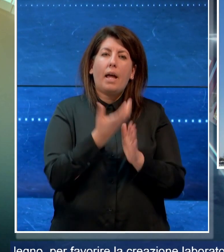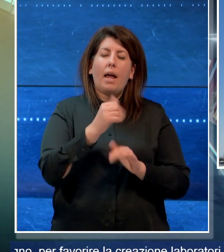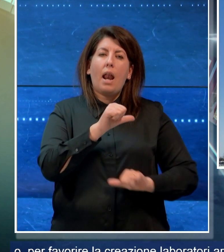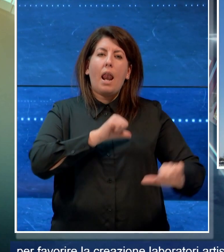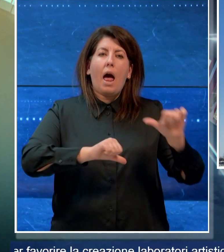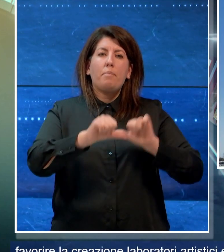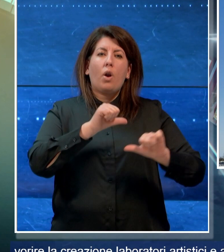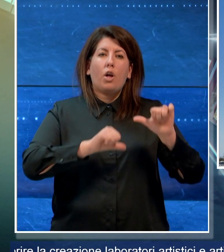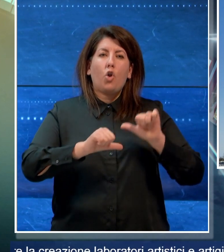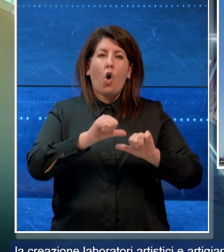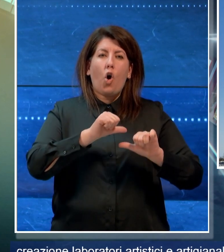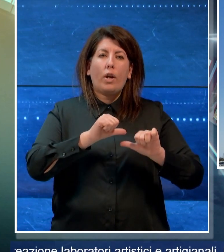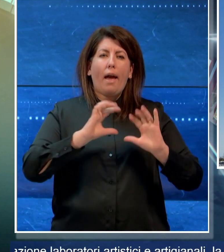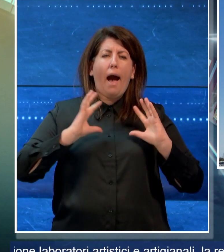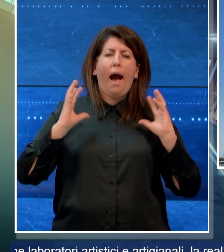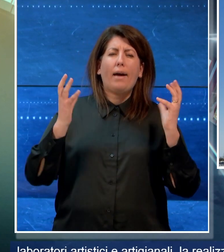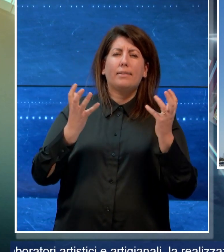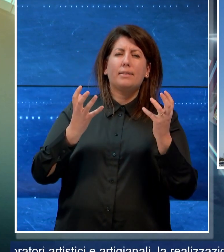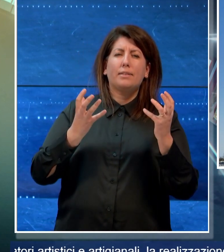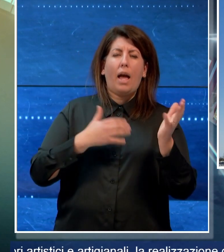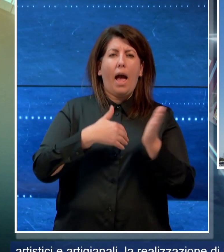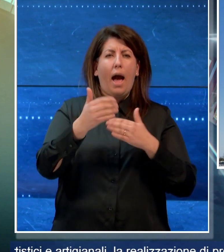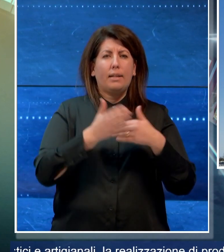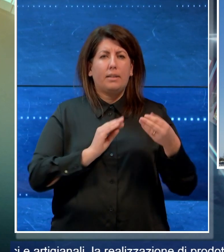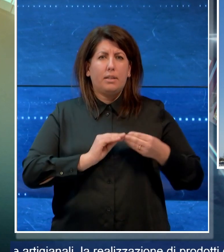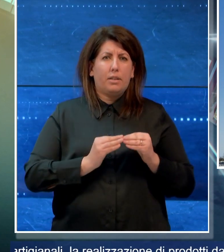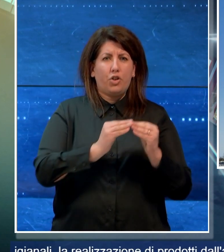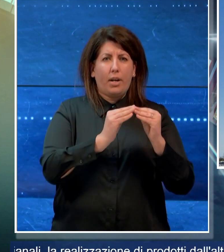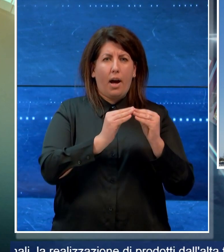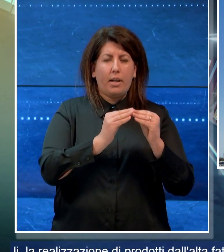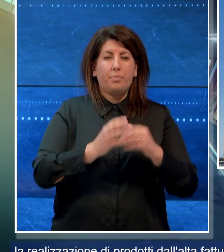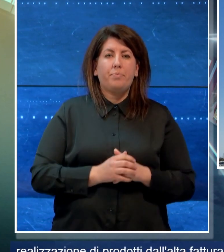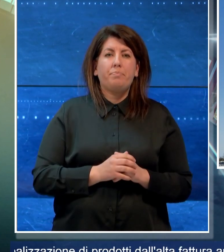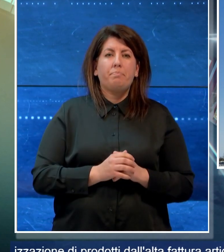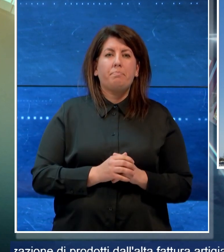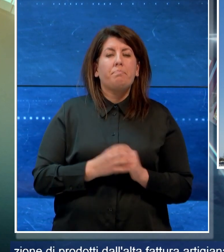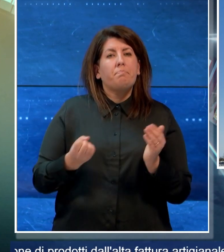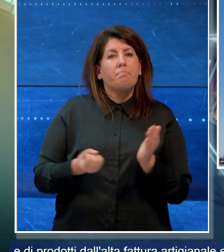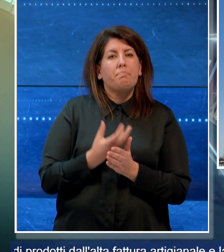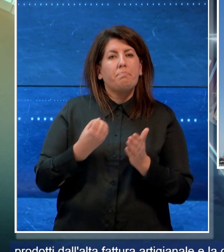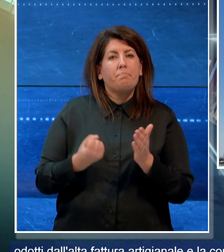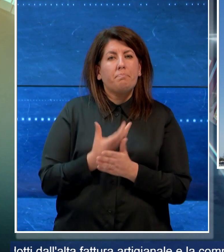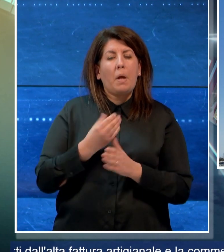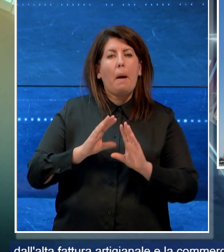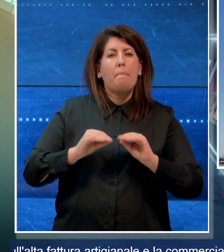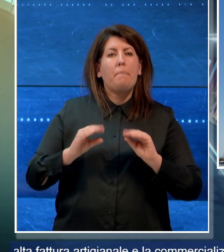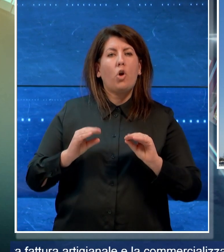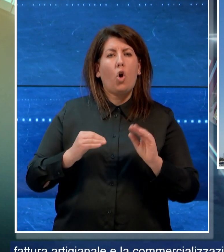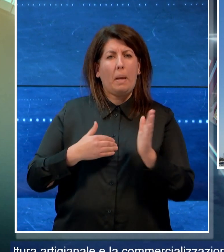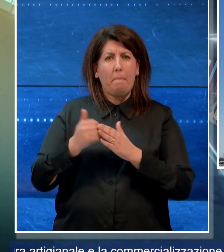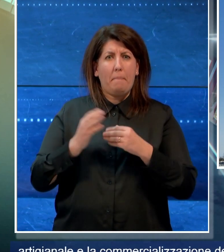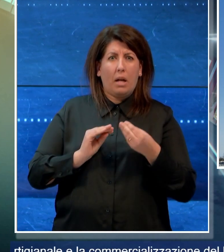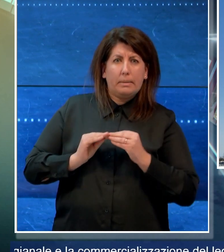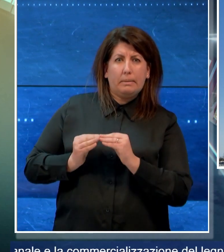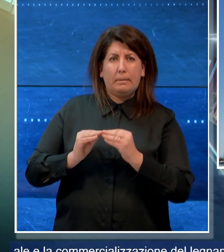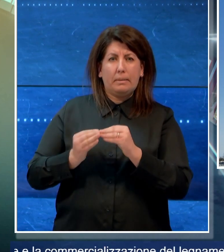artistici e artigianali, la realizzazione di prodotti dall'alta fattura artigianale